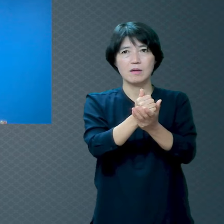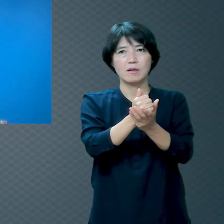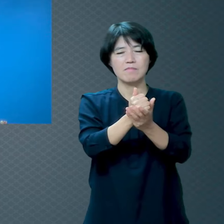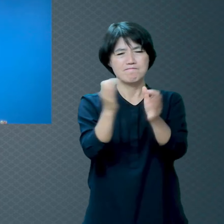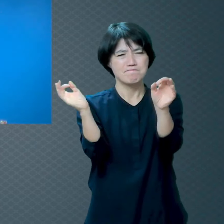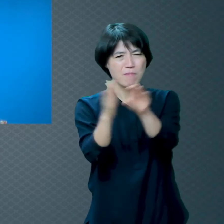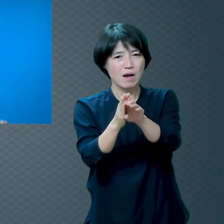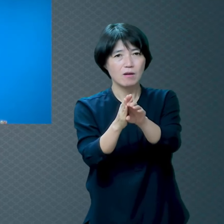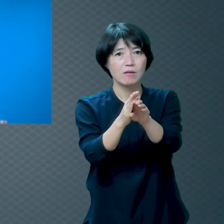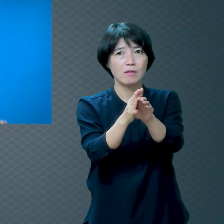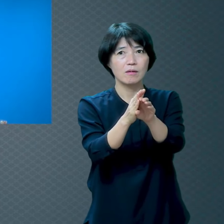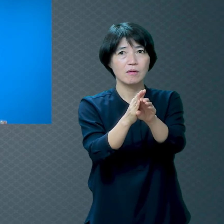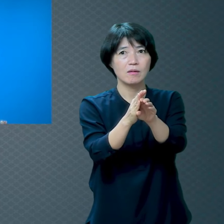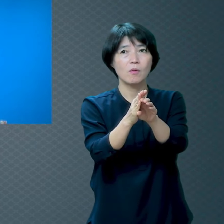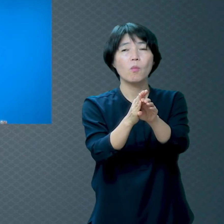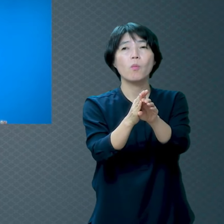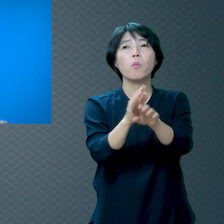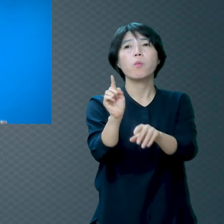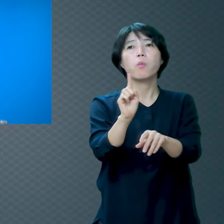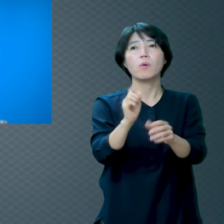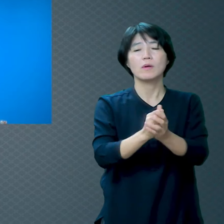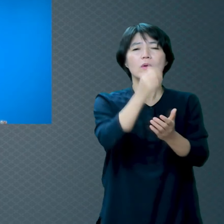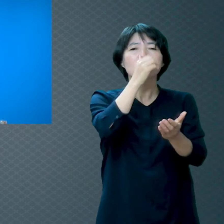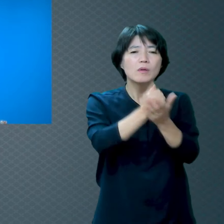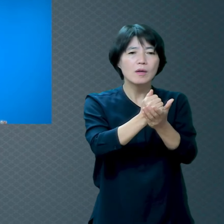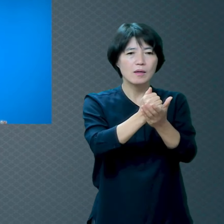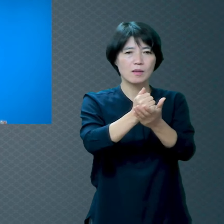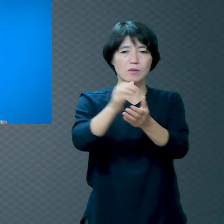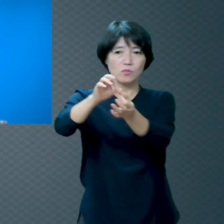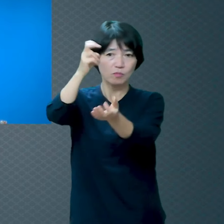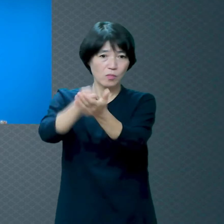아빠한테 와가지고 무릎을 꿇고